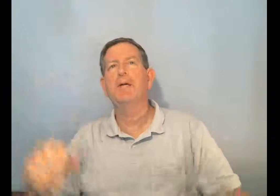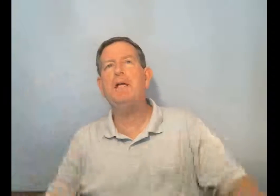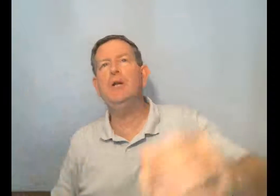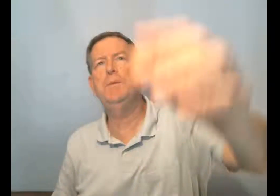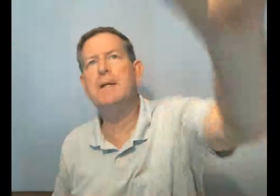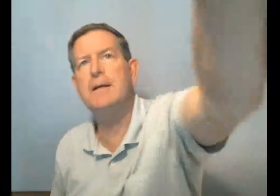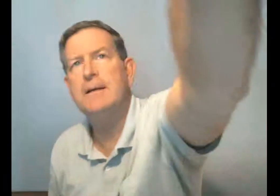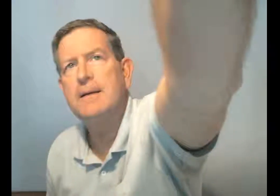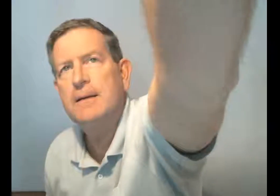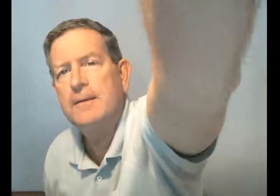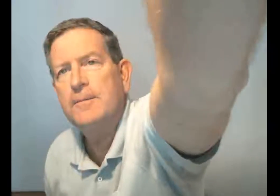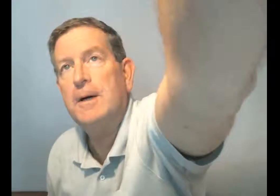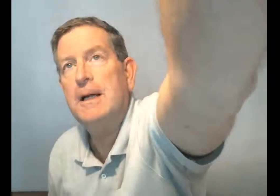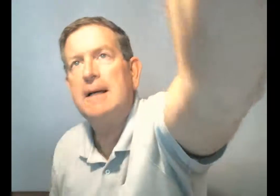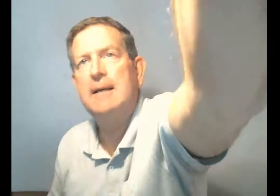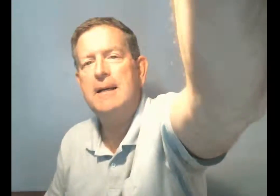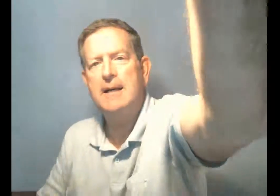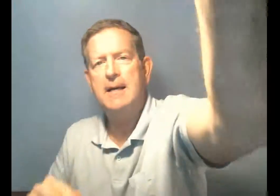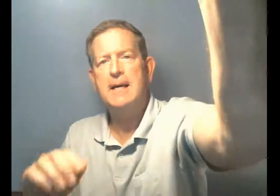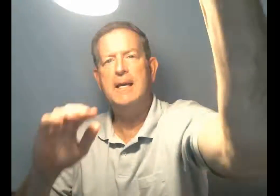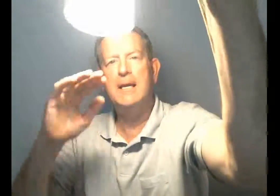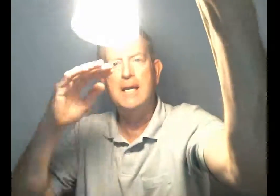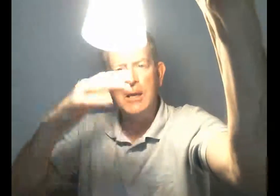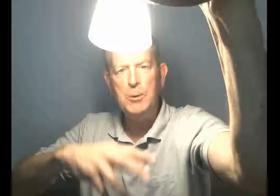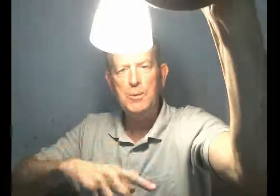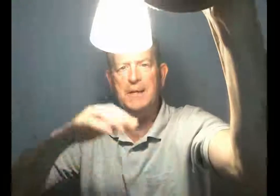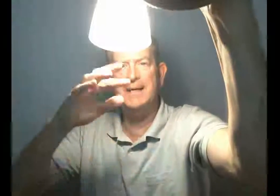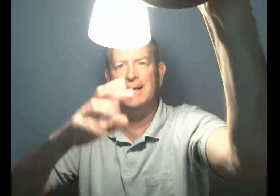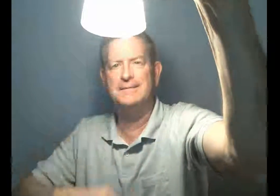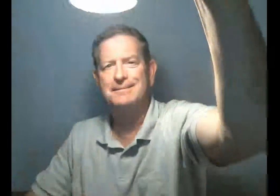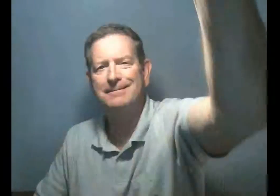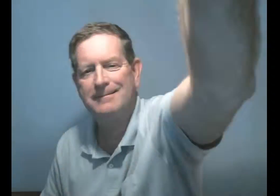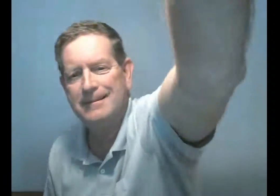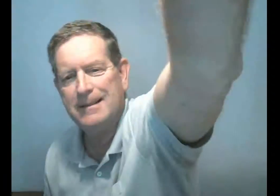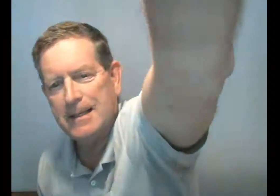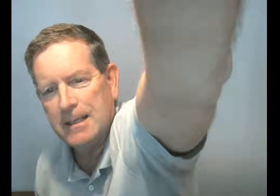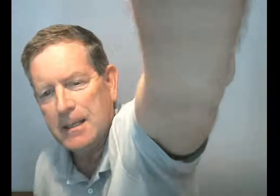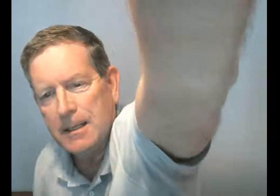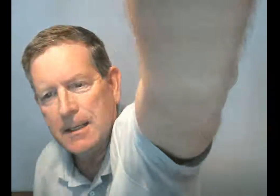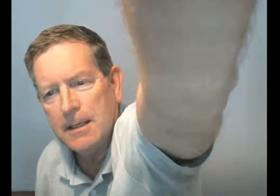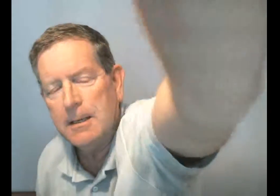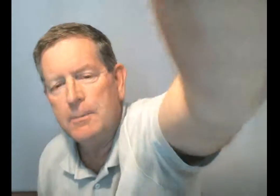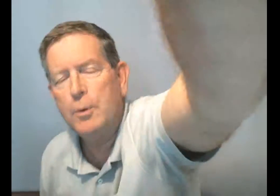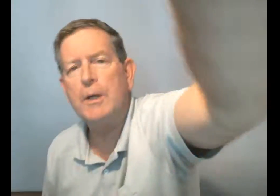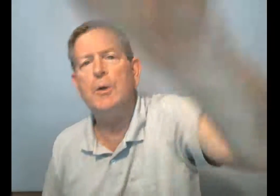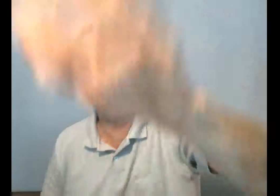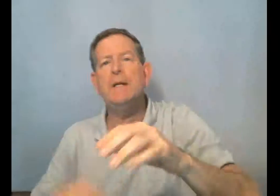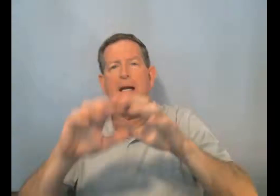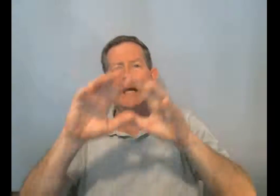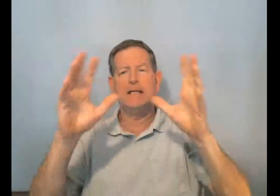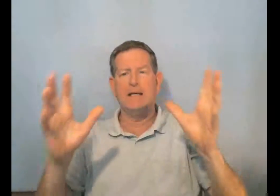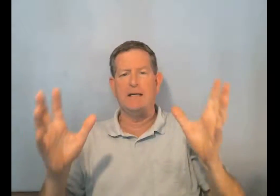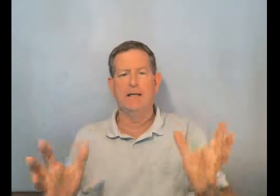illuminer, voilà, illuminer, pour illuminer la terre,